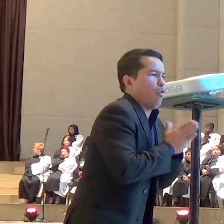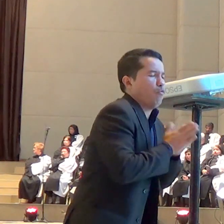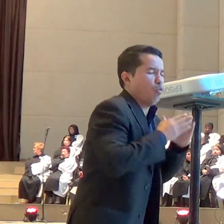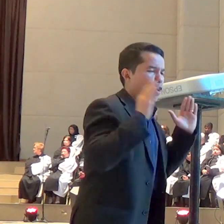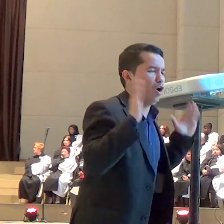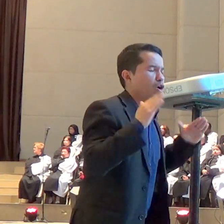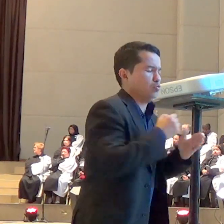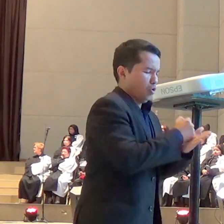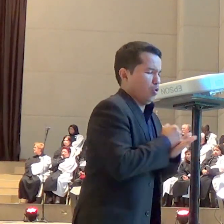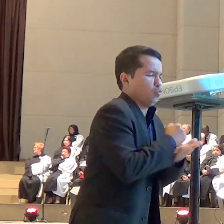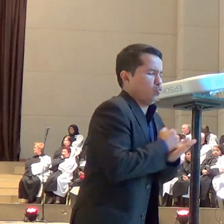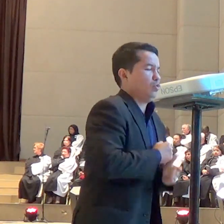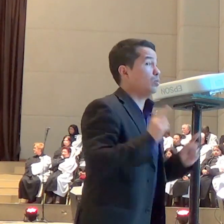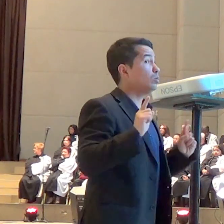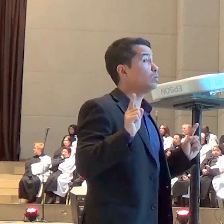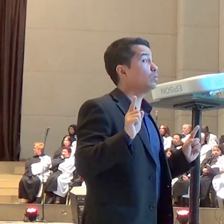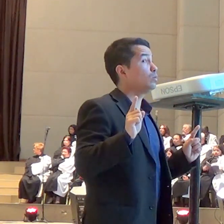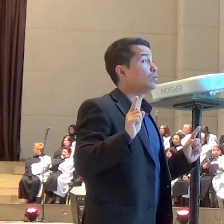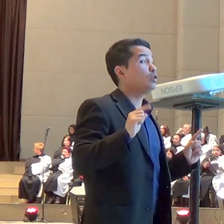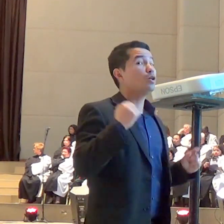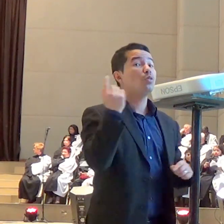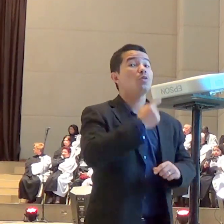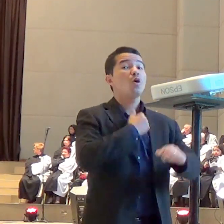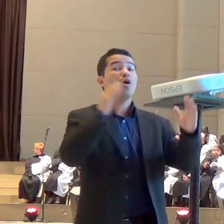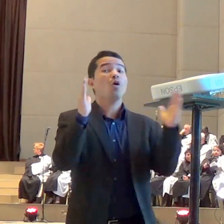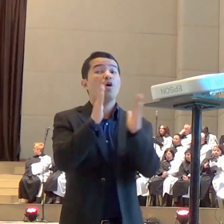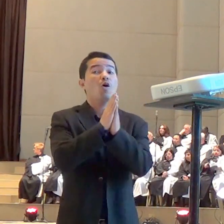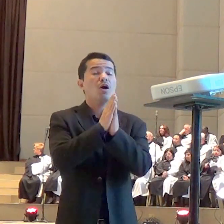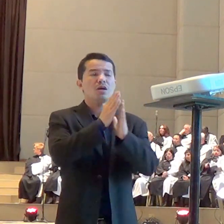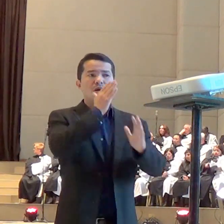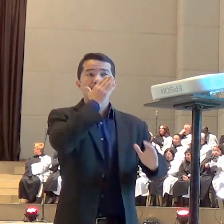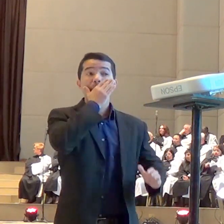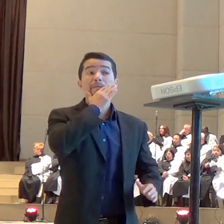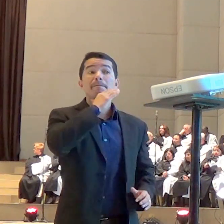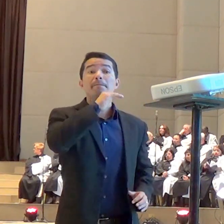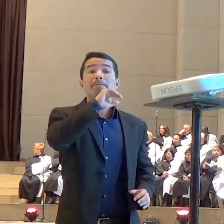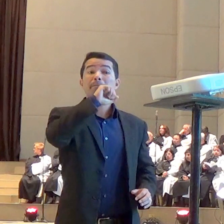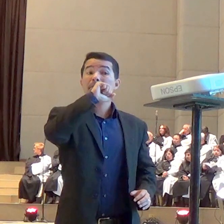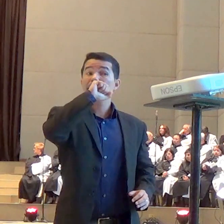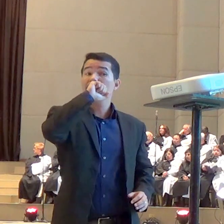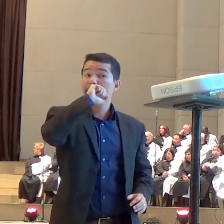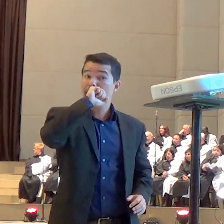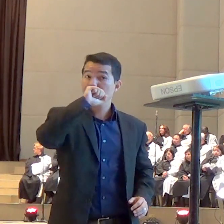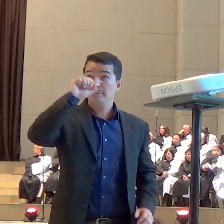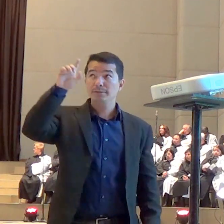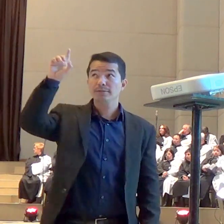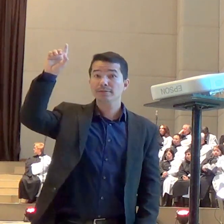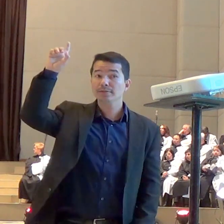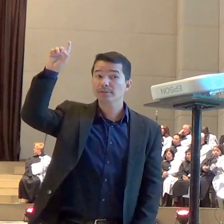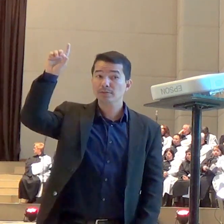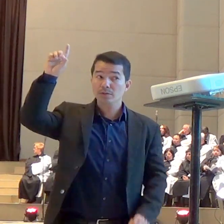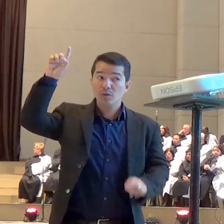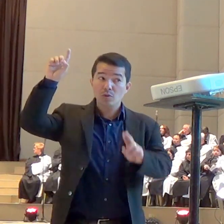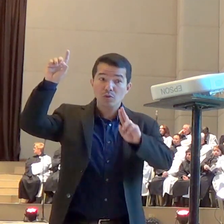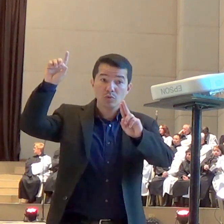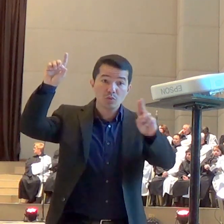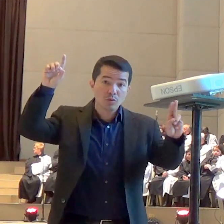a gente ora ao pai em nome de Jesus agora Deus que está